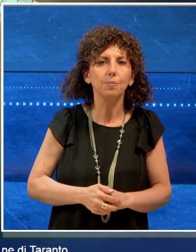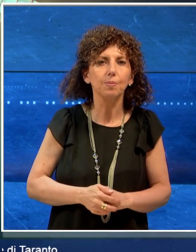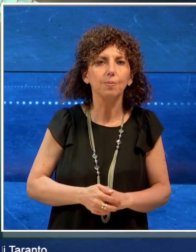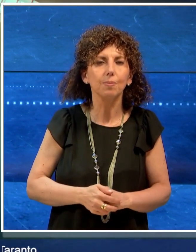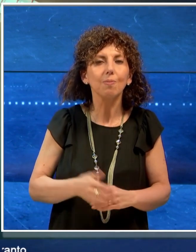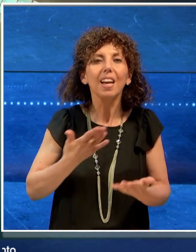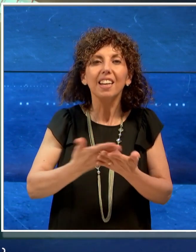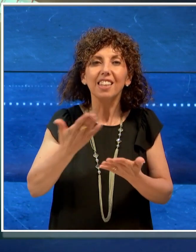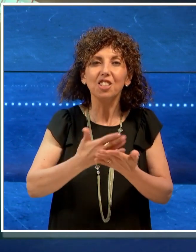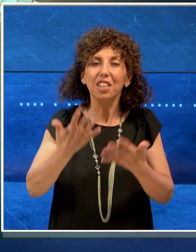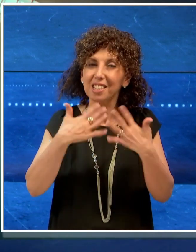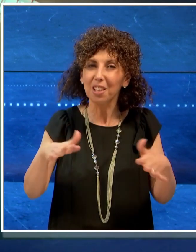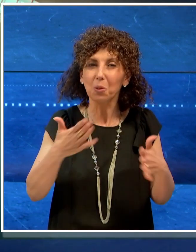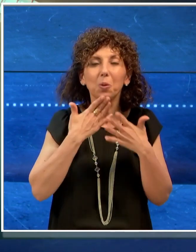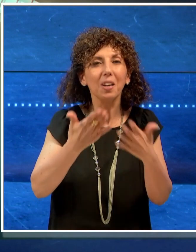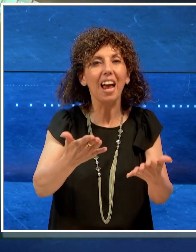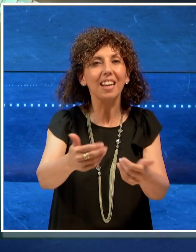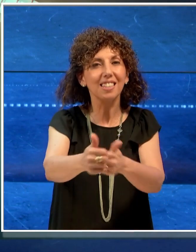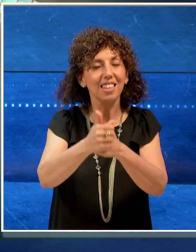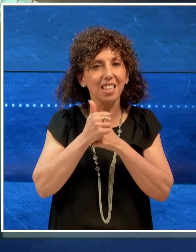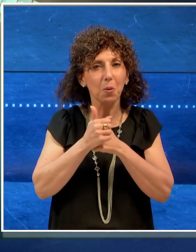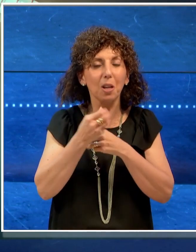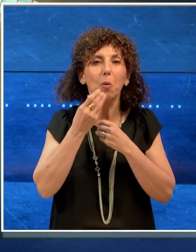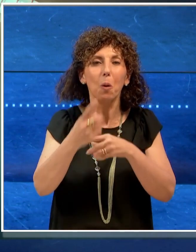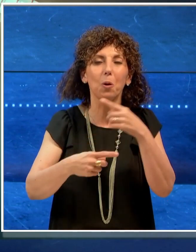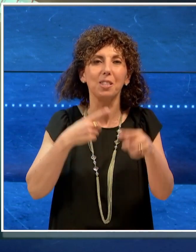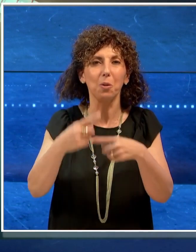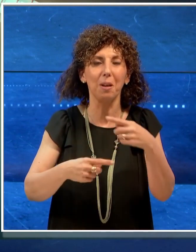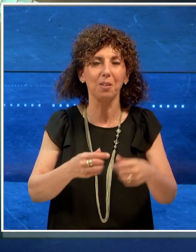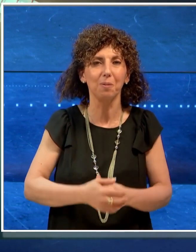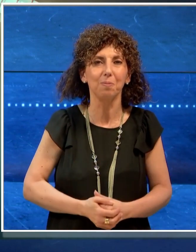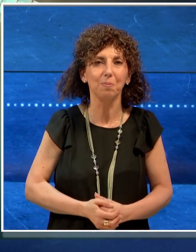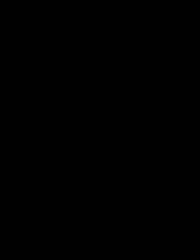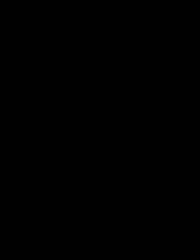E con il TGList è tutto, grazie per averci seguito, buon proseguimento.